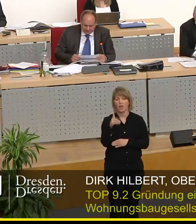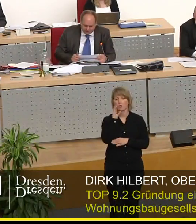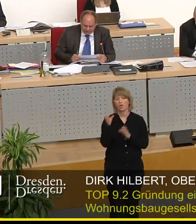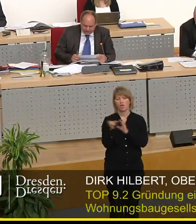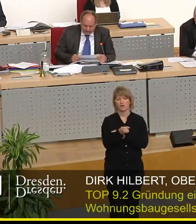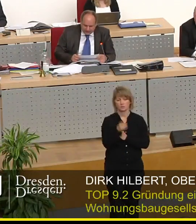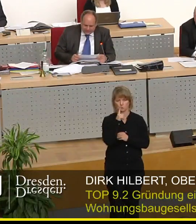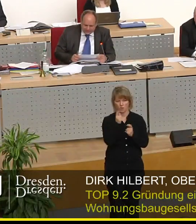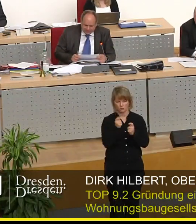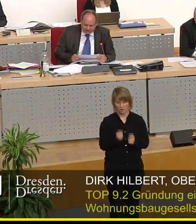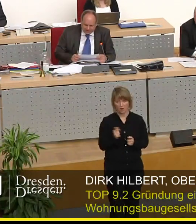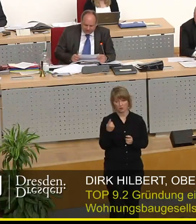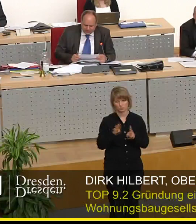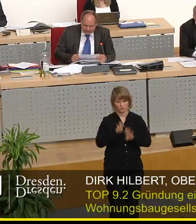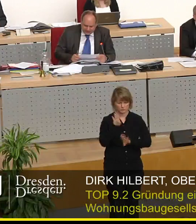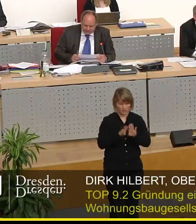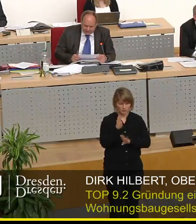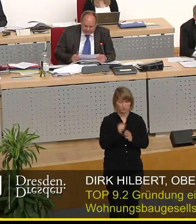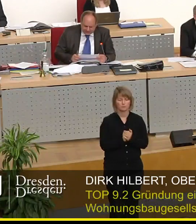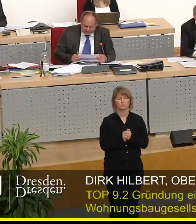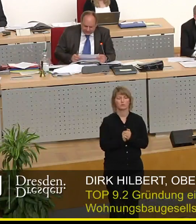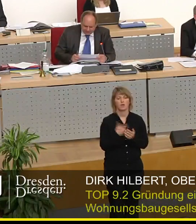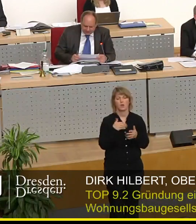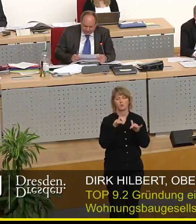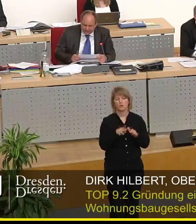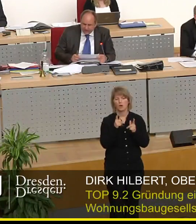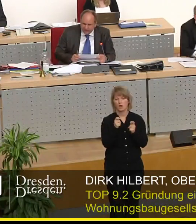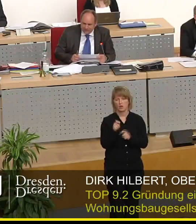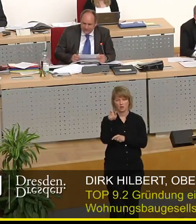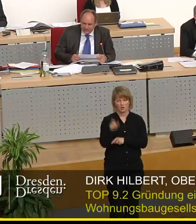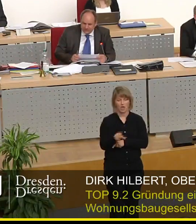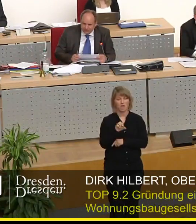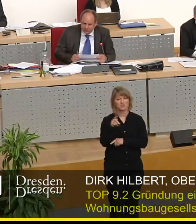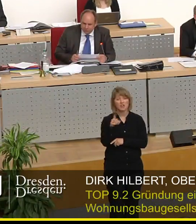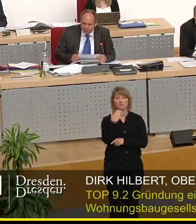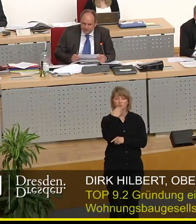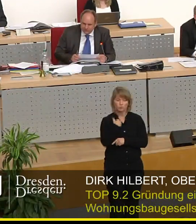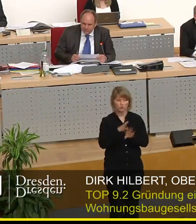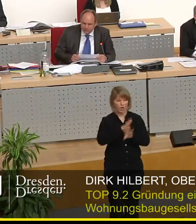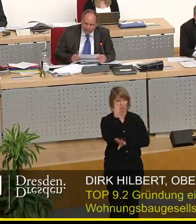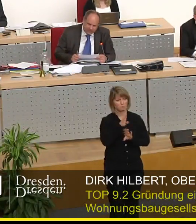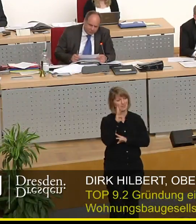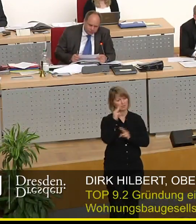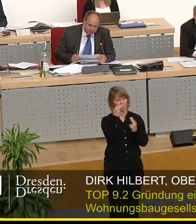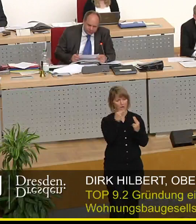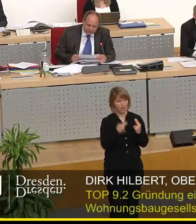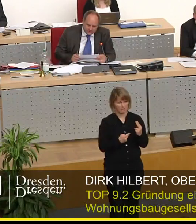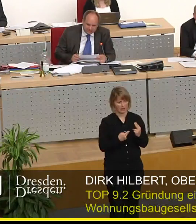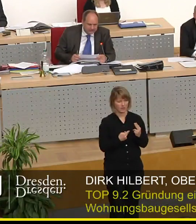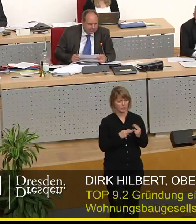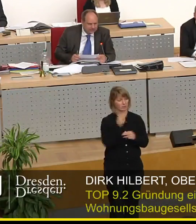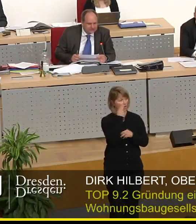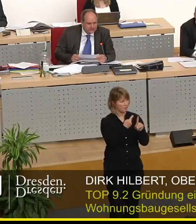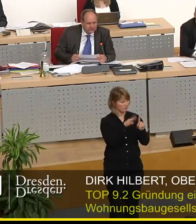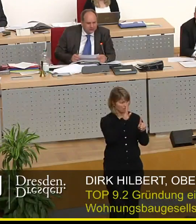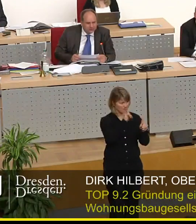auch abstimmen würde es gibt den Antrag der AfD auf namentliche Abstimmung über den müsste man abstimmen ob es